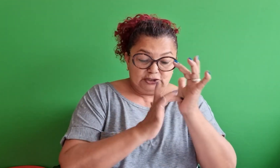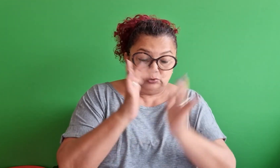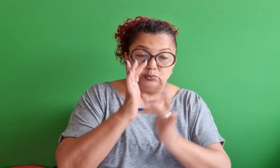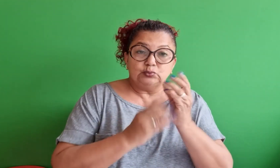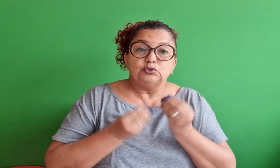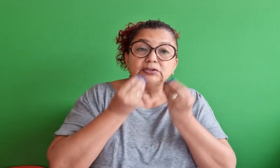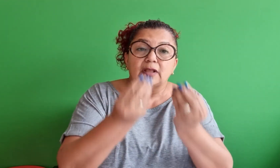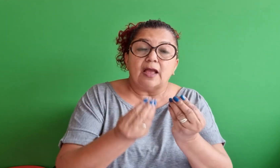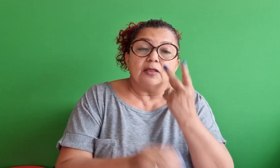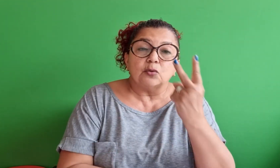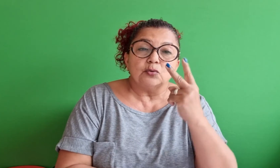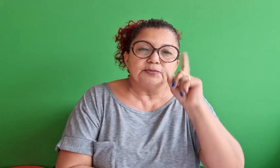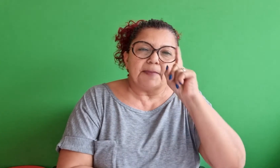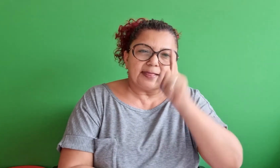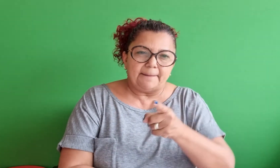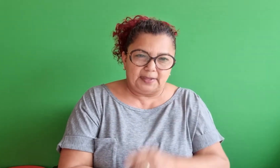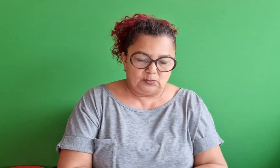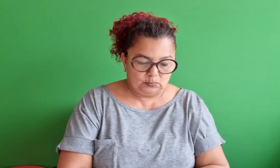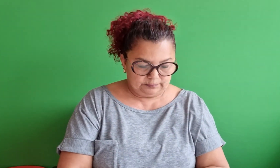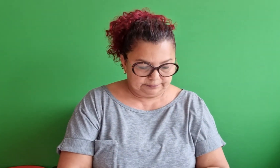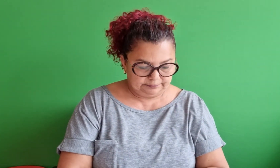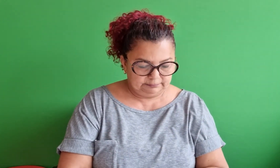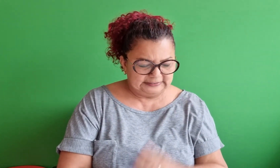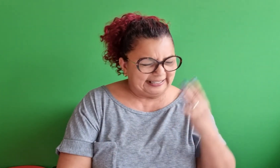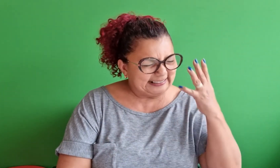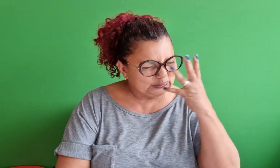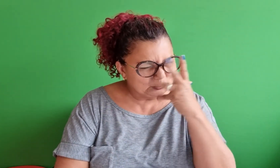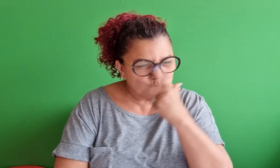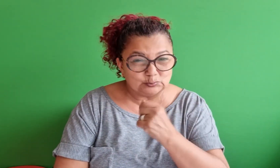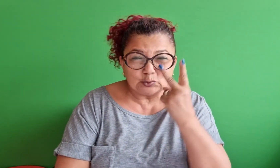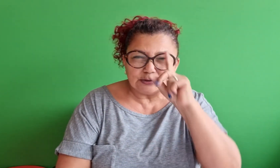Jesus nos deu dois mandamentos maravilhosos.